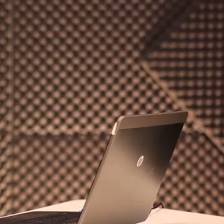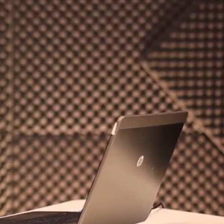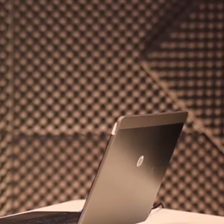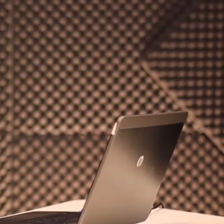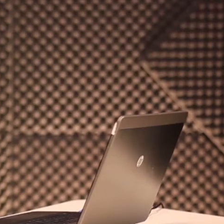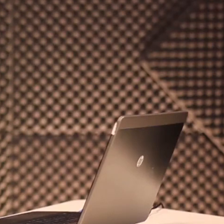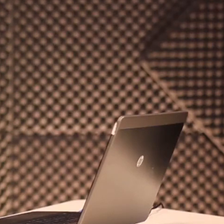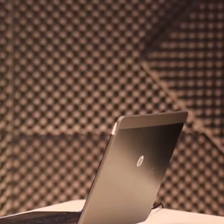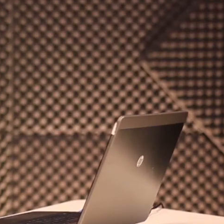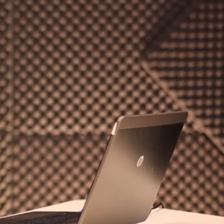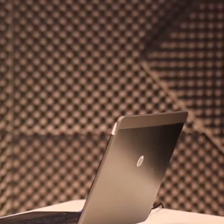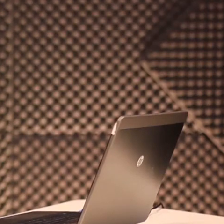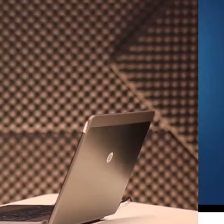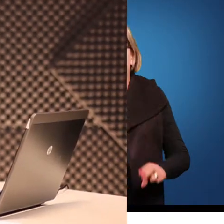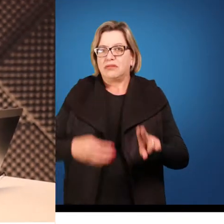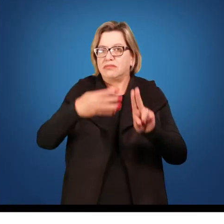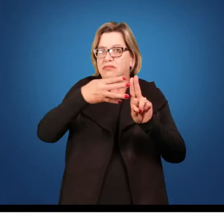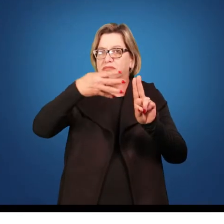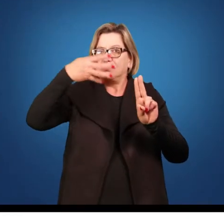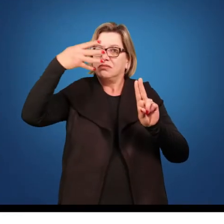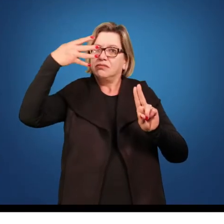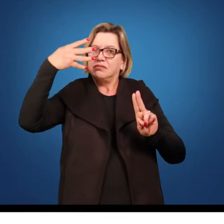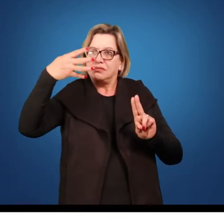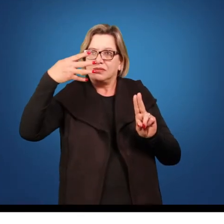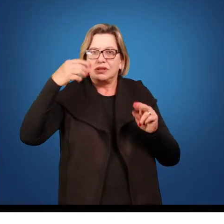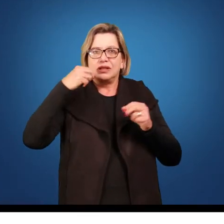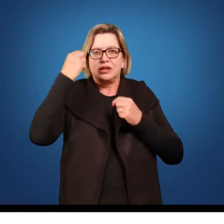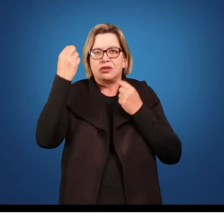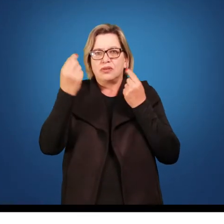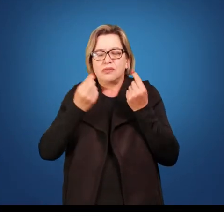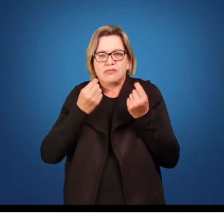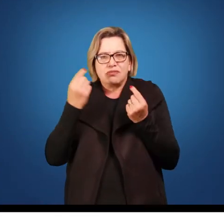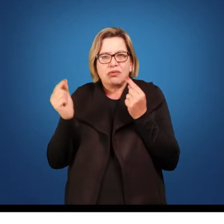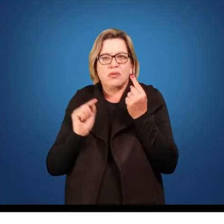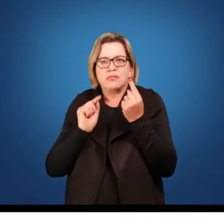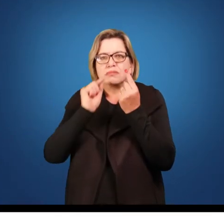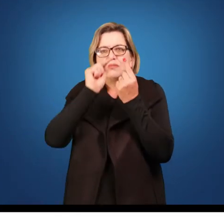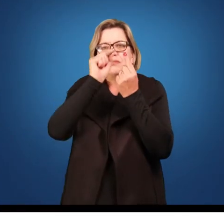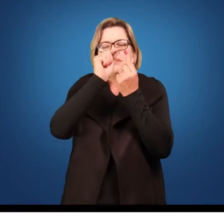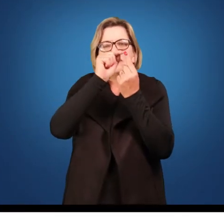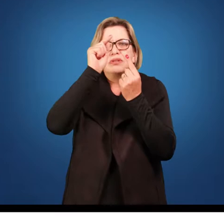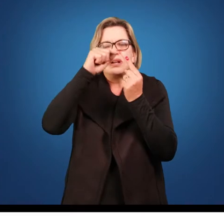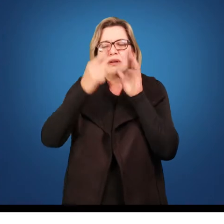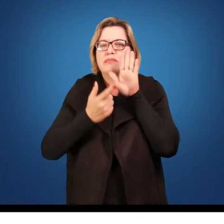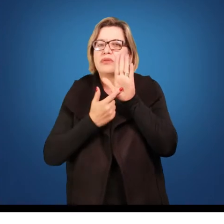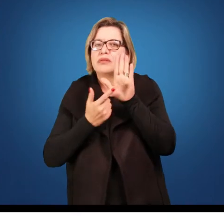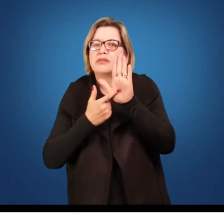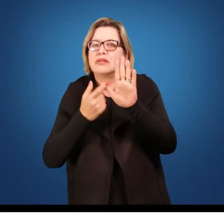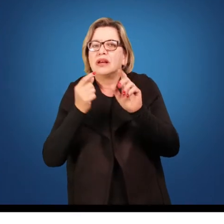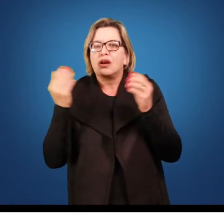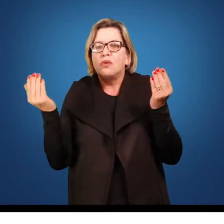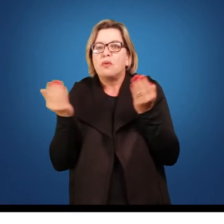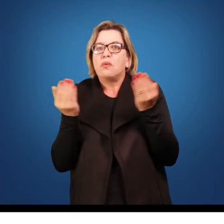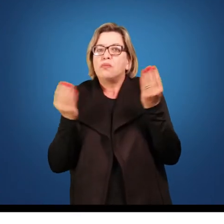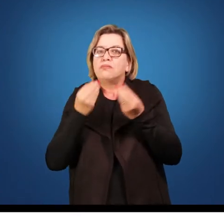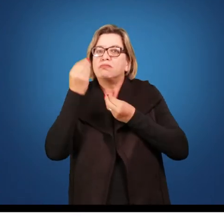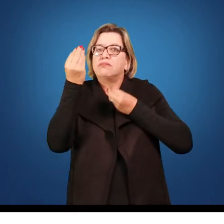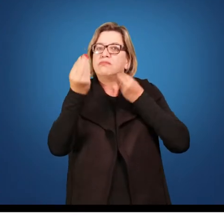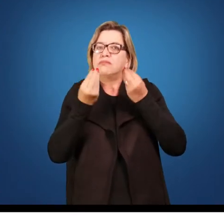Nesse quarto momento da disciplina, nosso interesse é trazer a disciplina para o tempo presente,